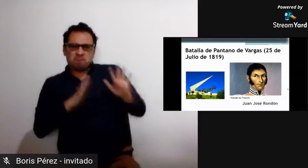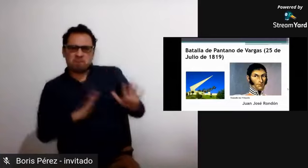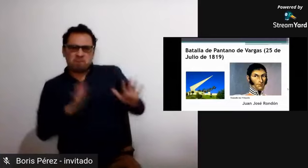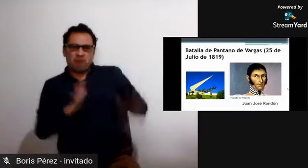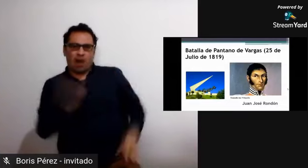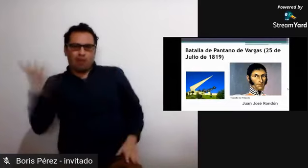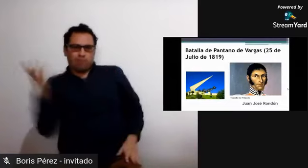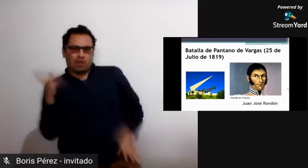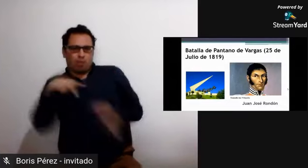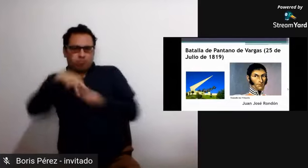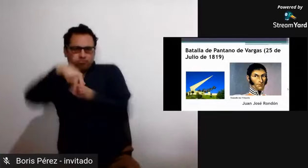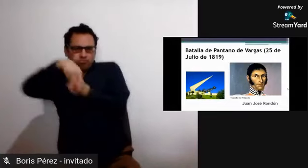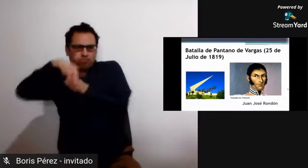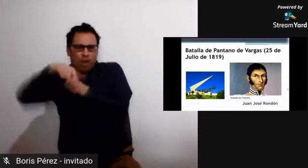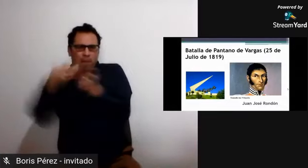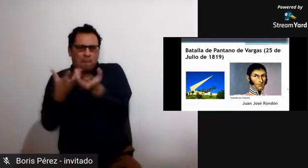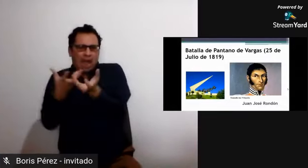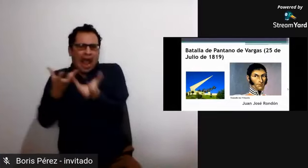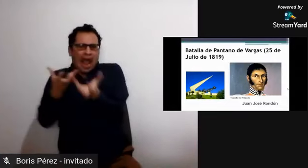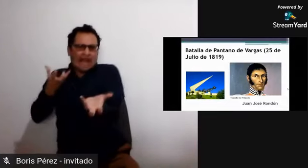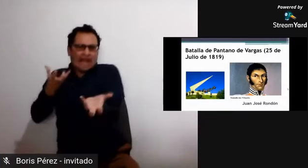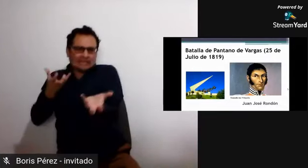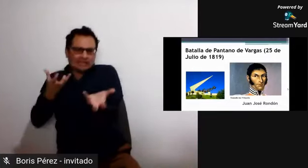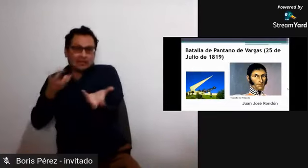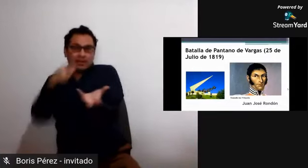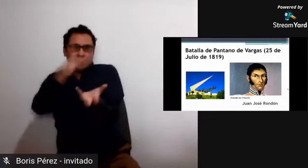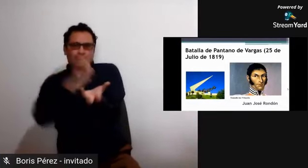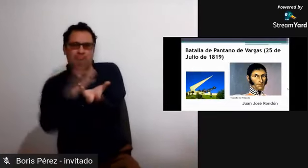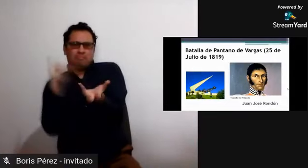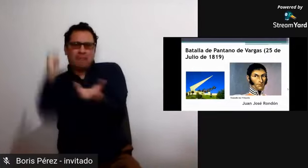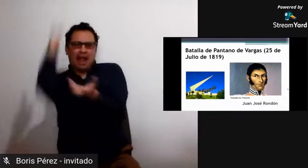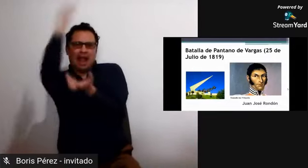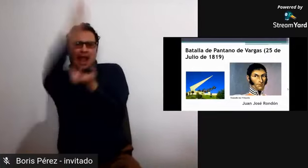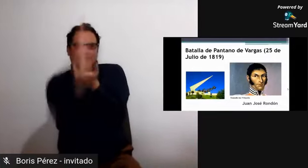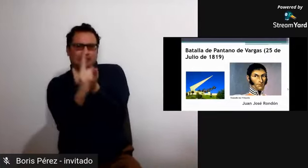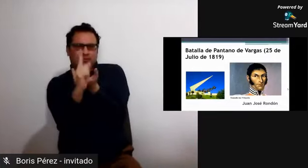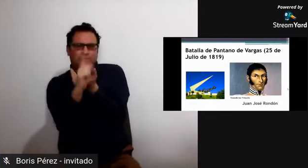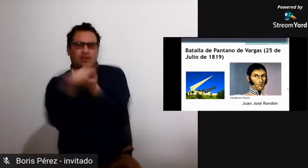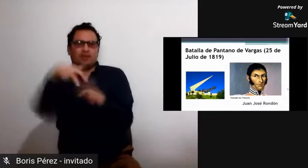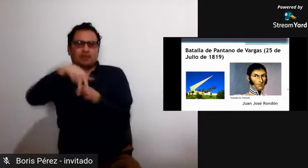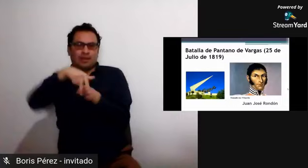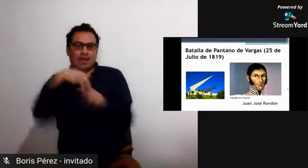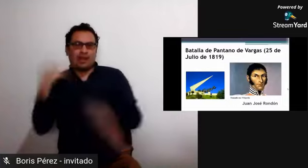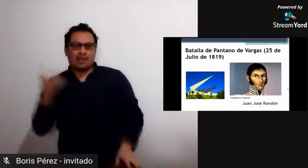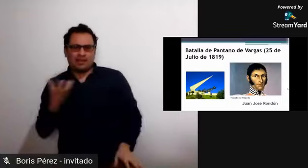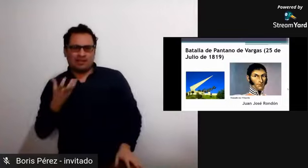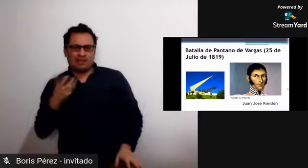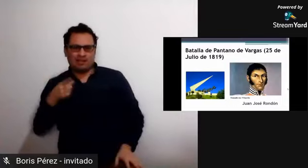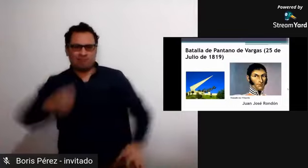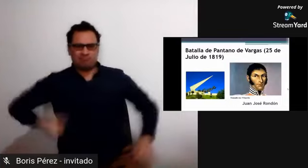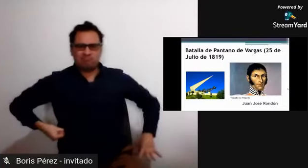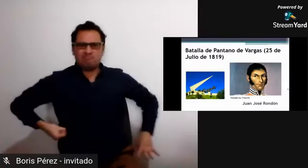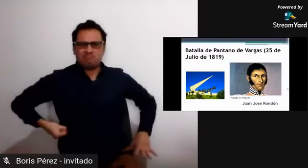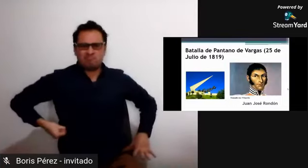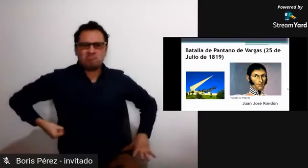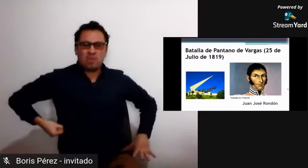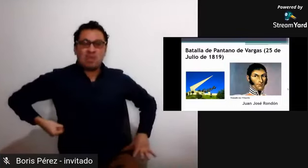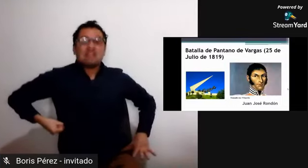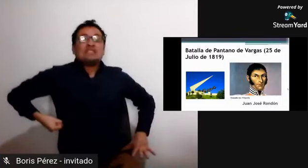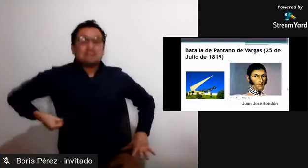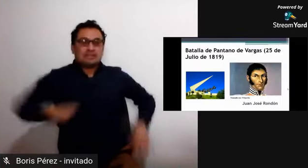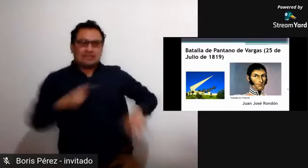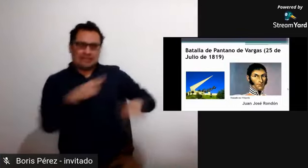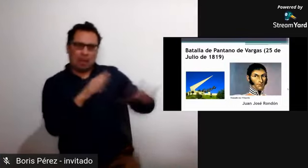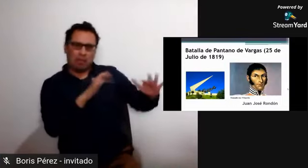enfrentamiento contra el ejército de la corona española, pero mientras se dio ese enfrentamiento, quien